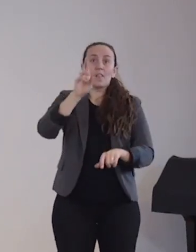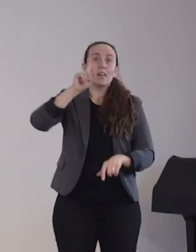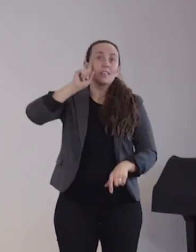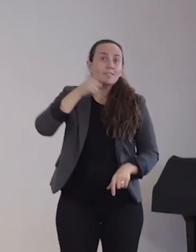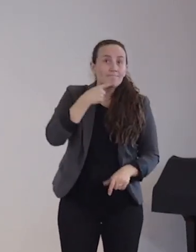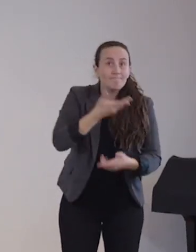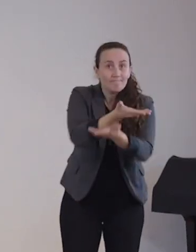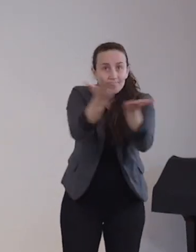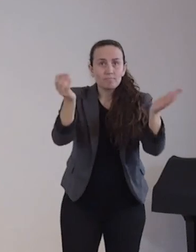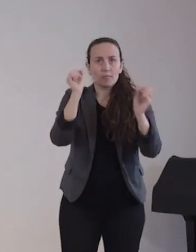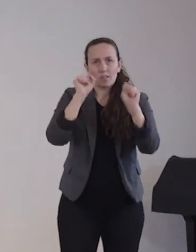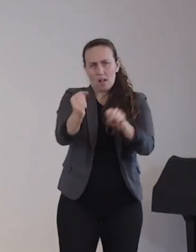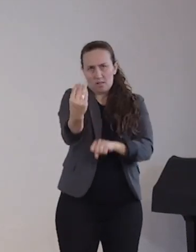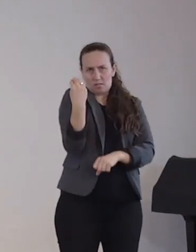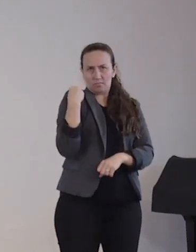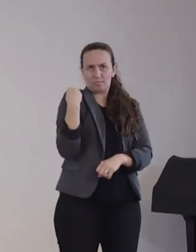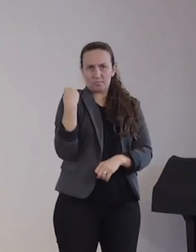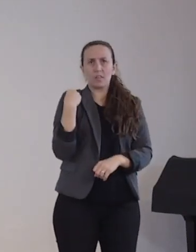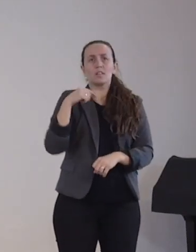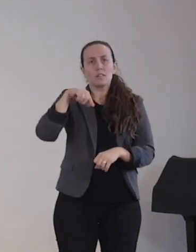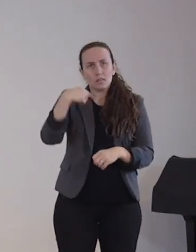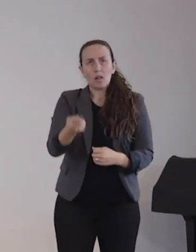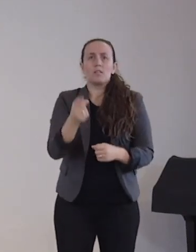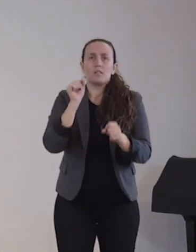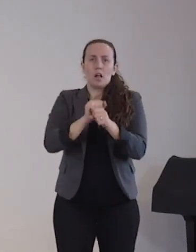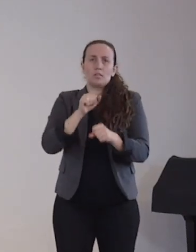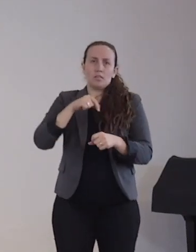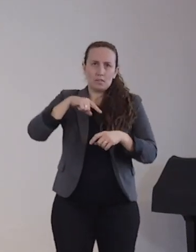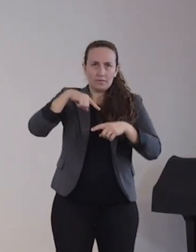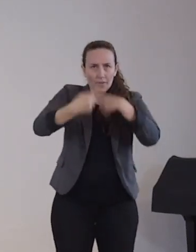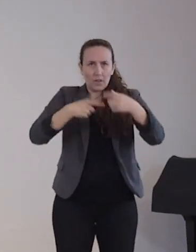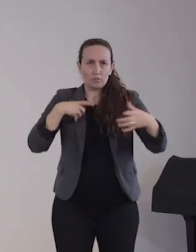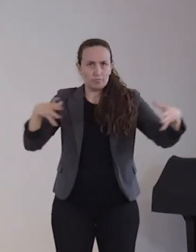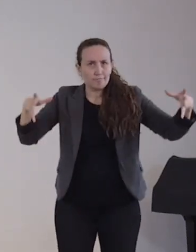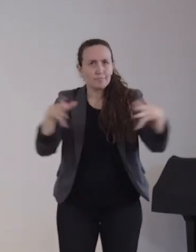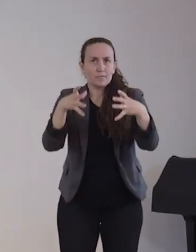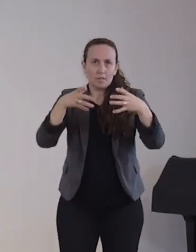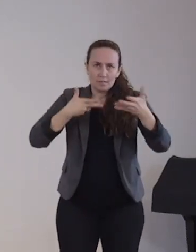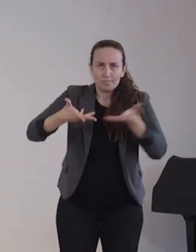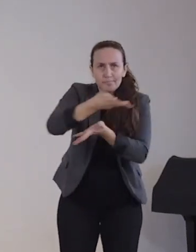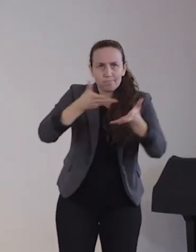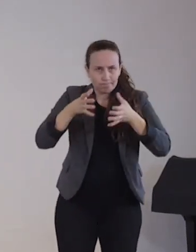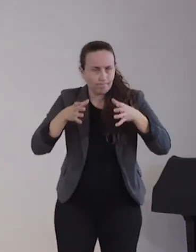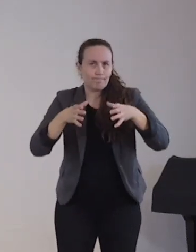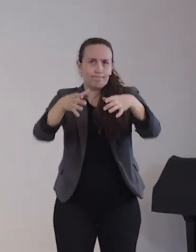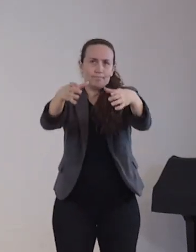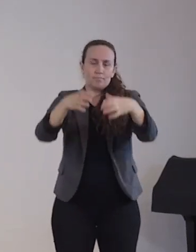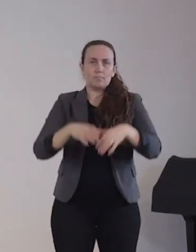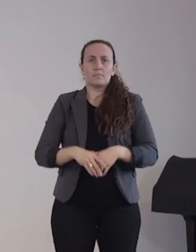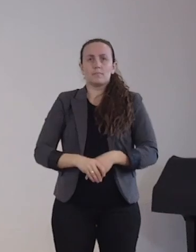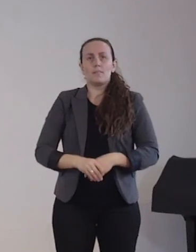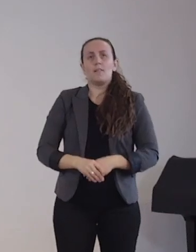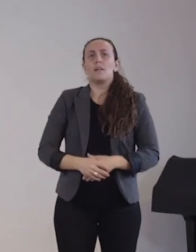das Impfverfahren durchziehen können. Das Gleiche gilt für die blinden Menschen, die auch